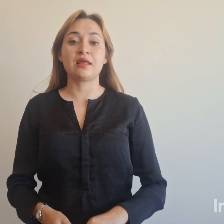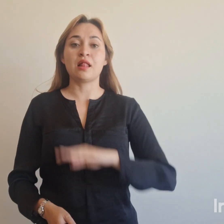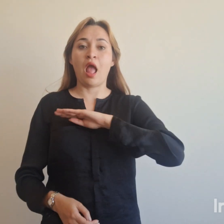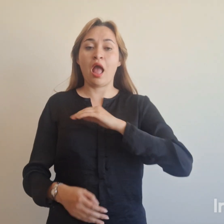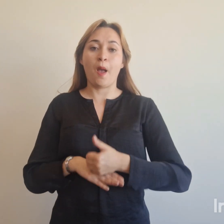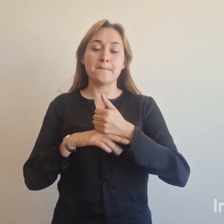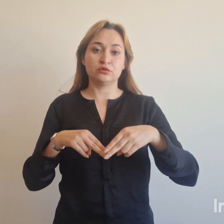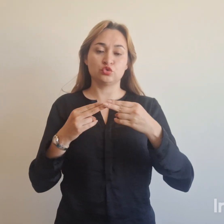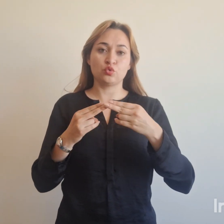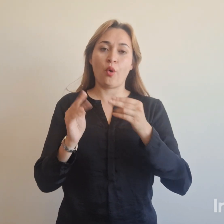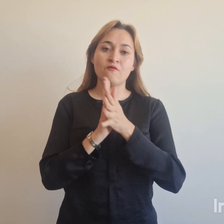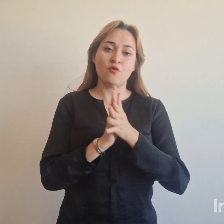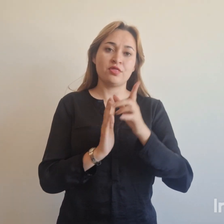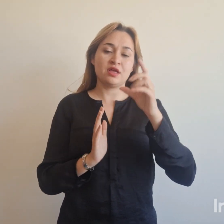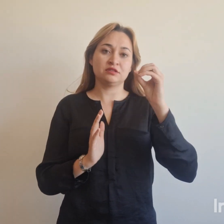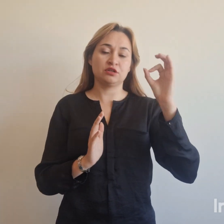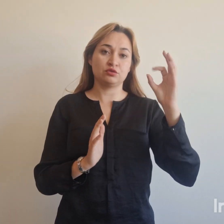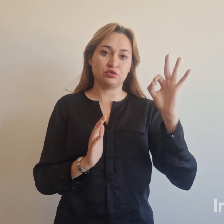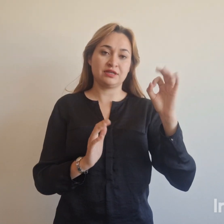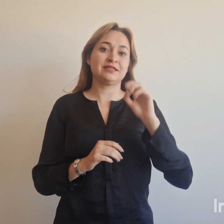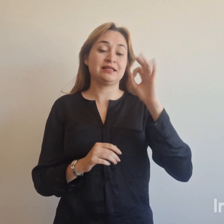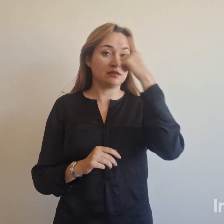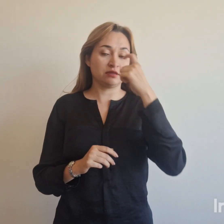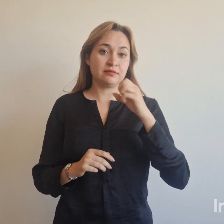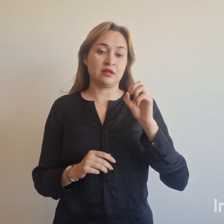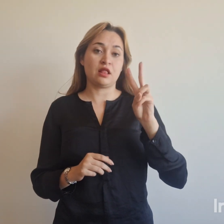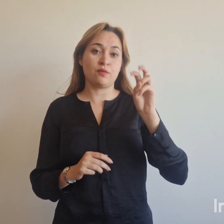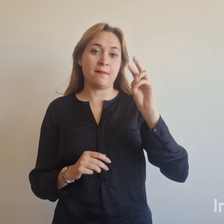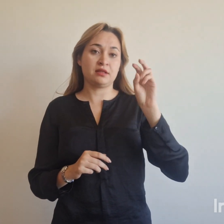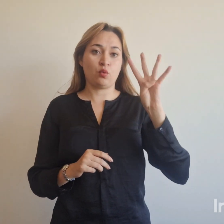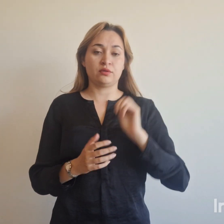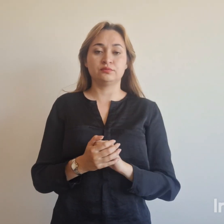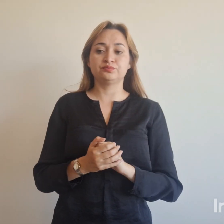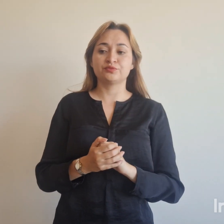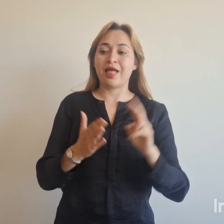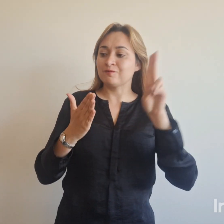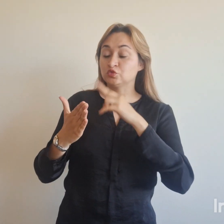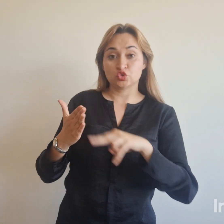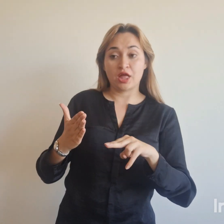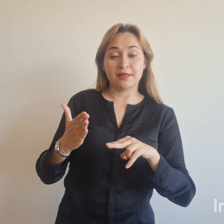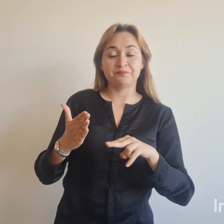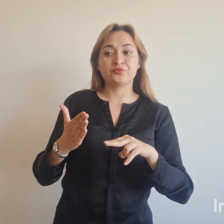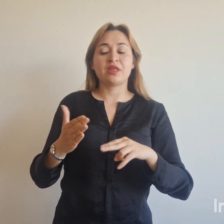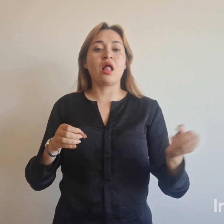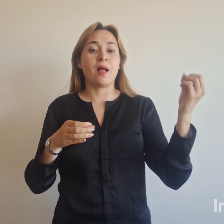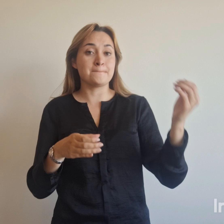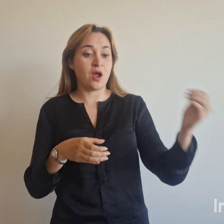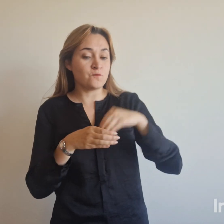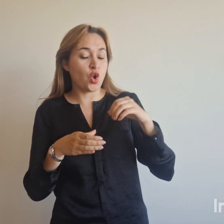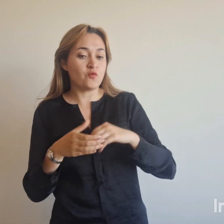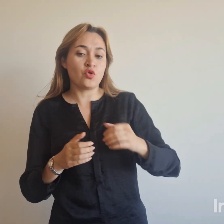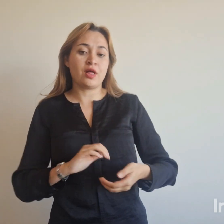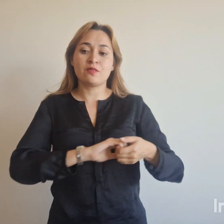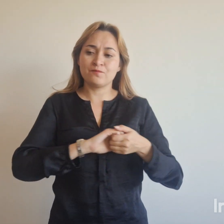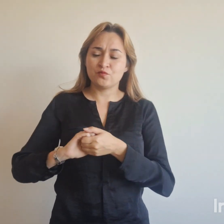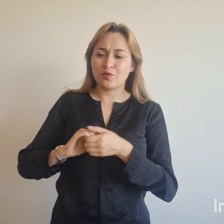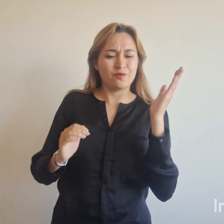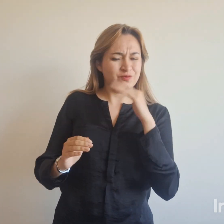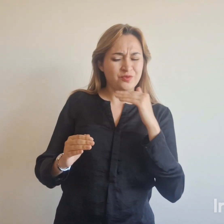Ivo 103. 3 de septiembre de 2024. Cancelación de la jornada de recolección de residuos posconsumo. En